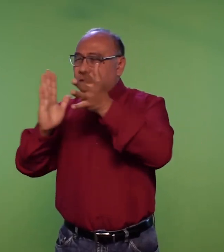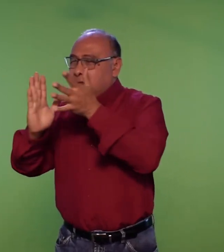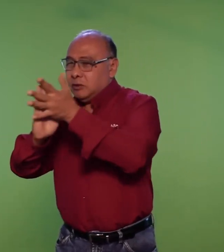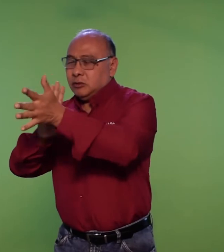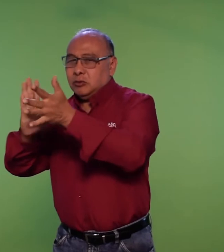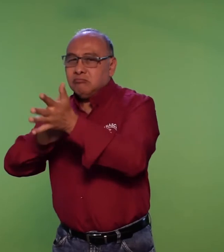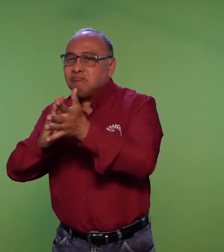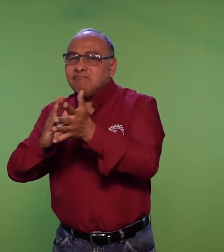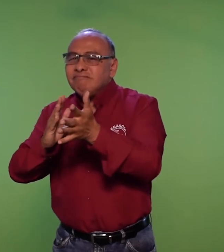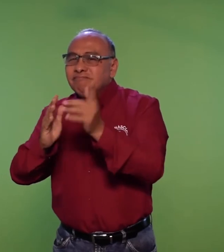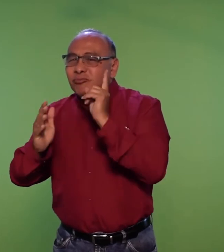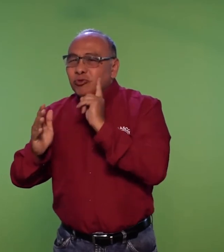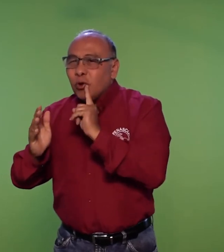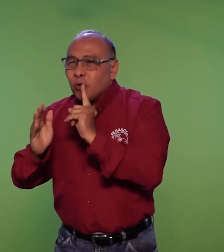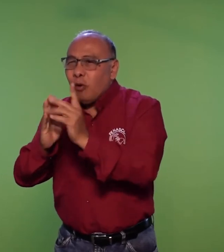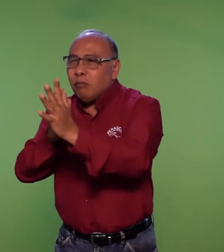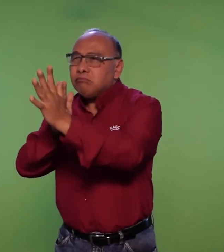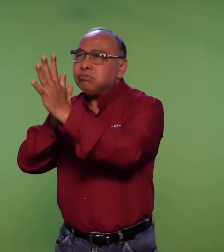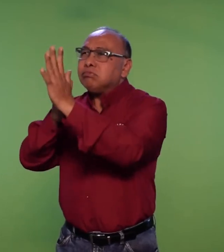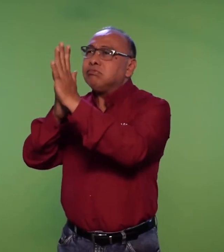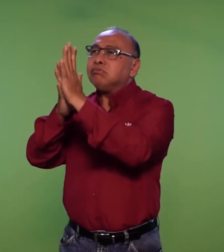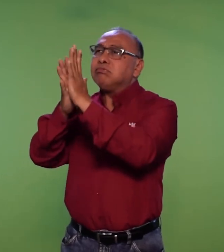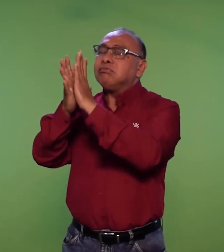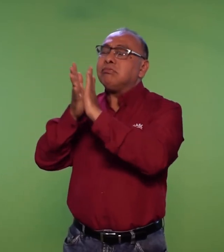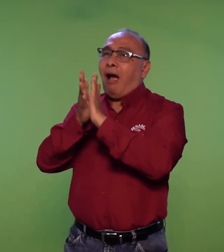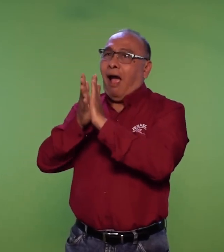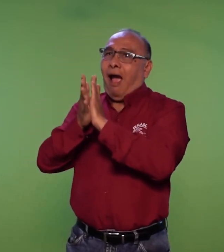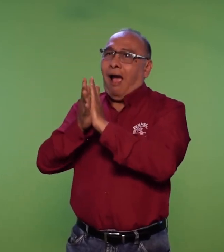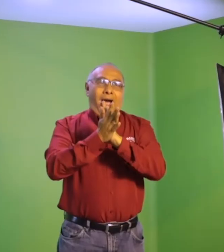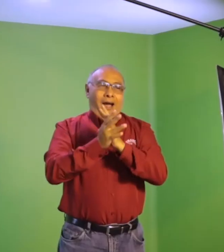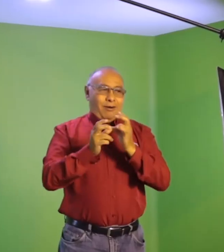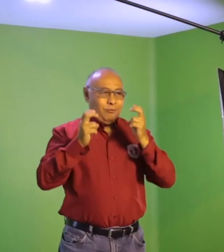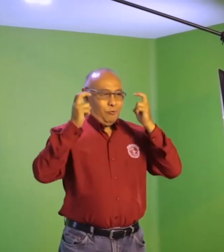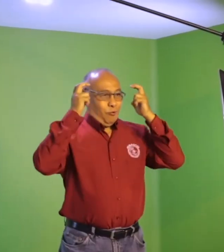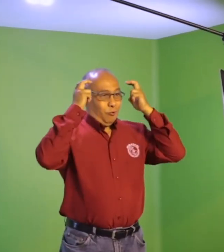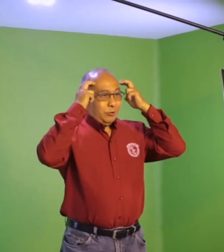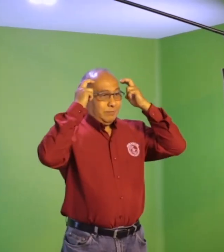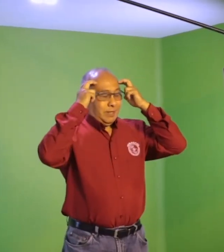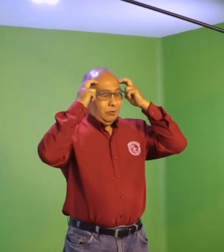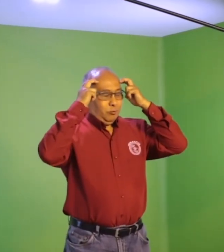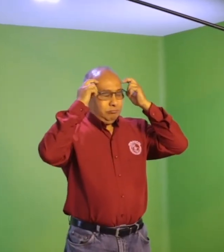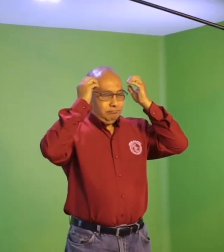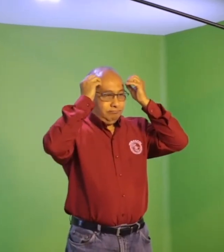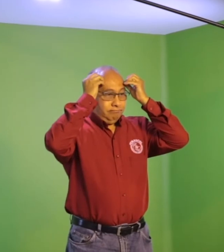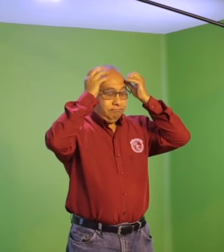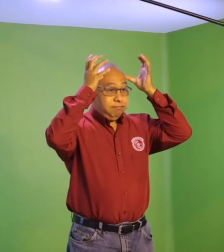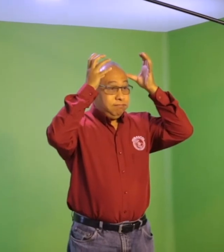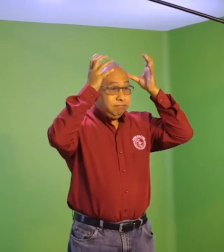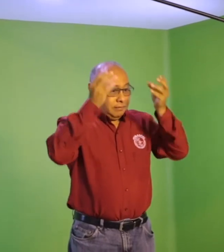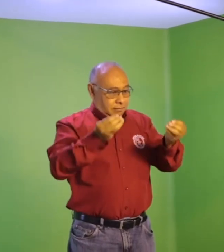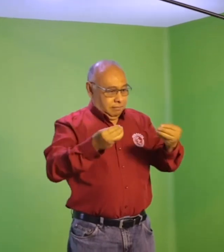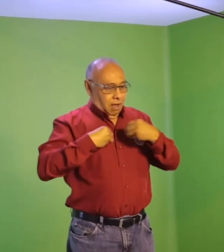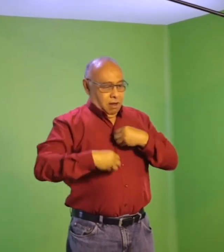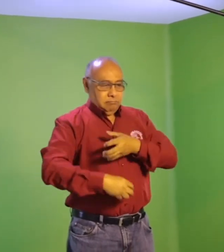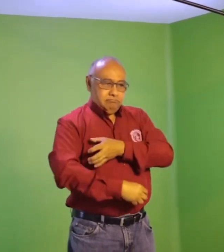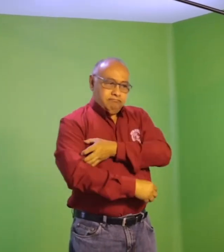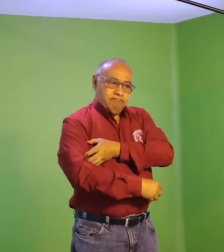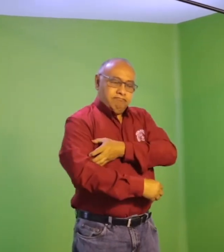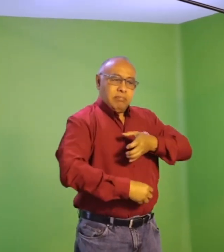transmisión del conocimiento impacte más en la población y a su vez se empoderen